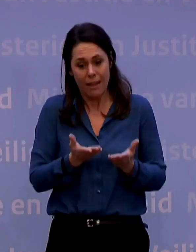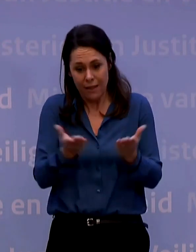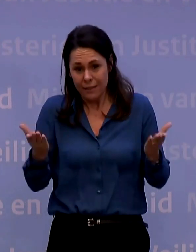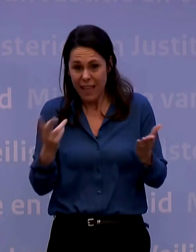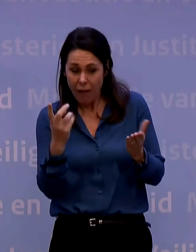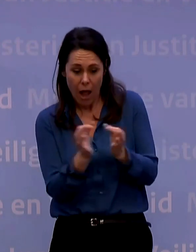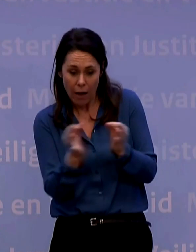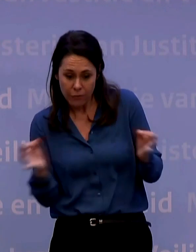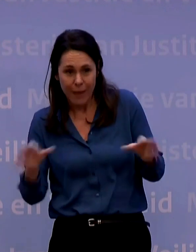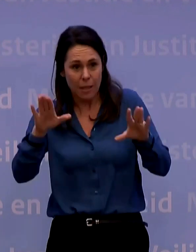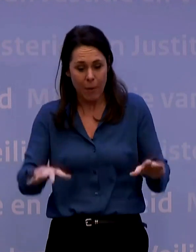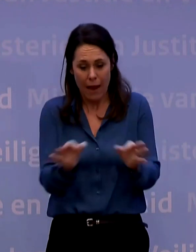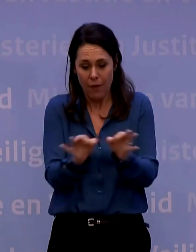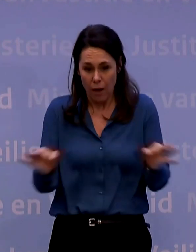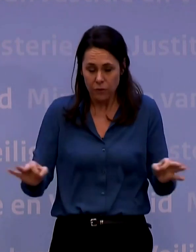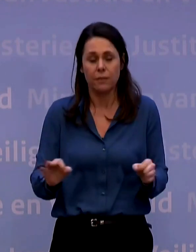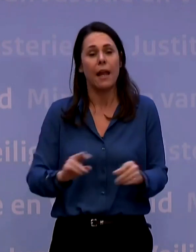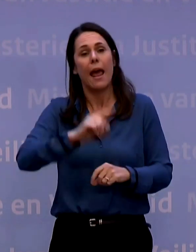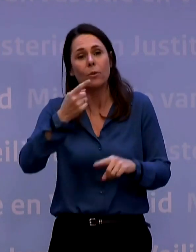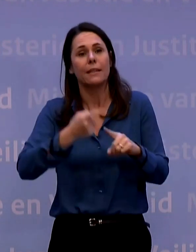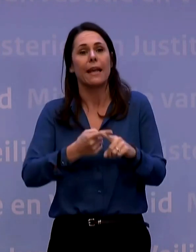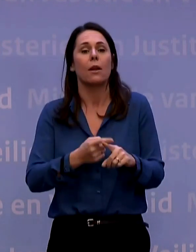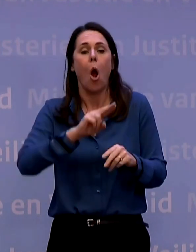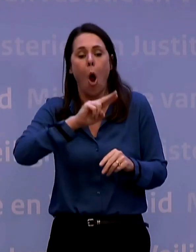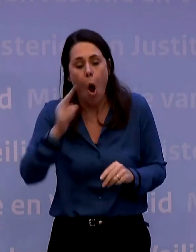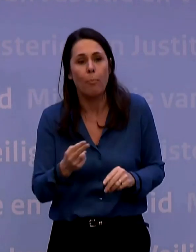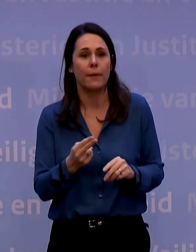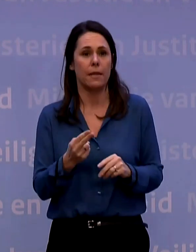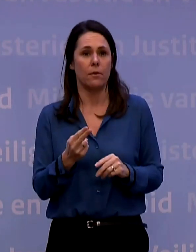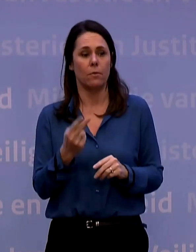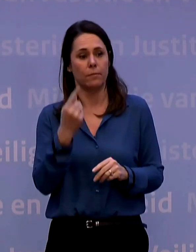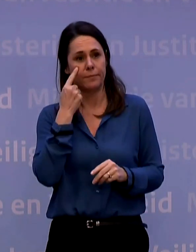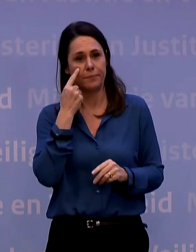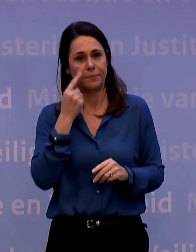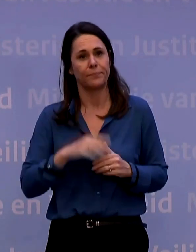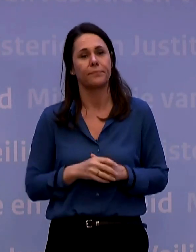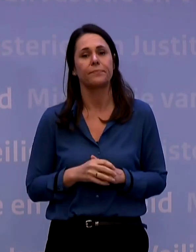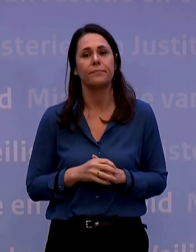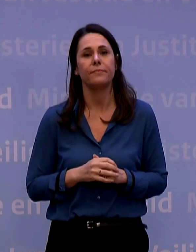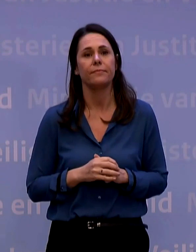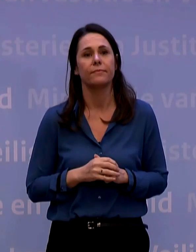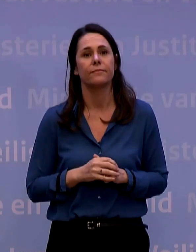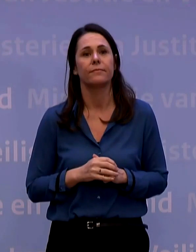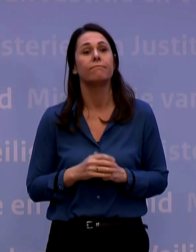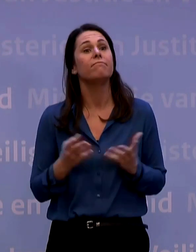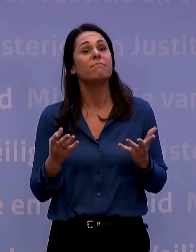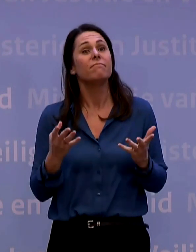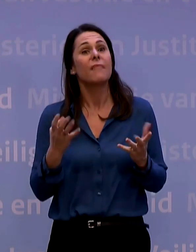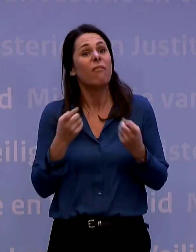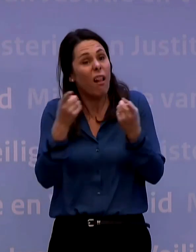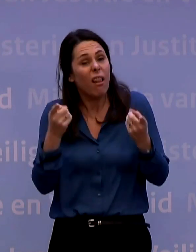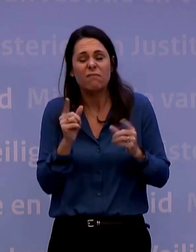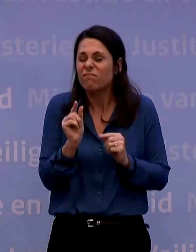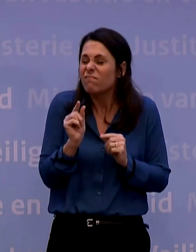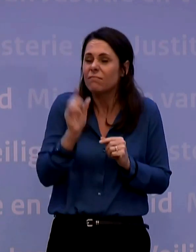anderhalve meter afstand telkens opnieuw te bewaren. Als je daarnaast nou even naar buiten wil